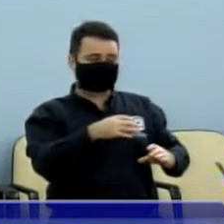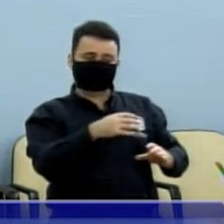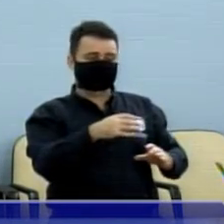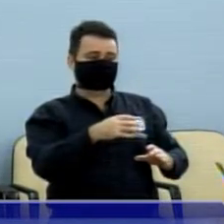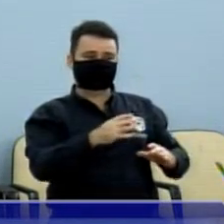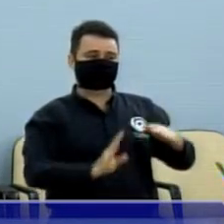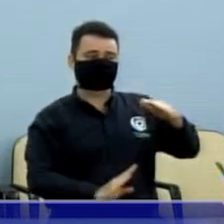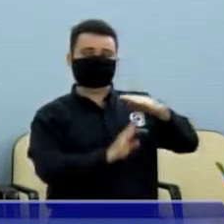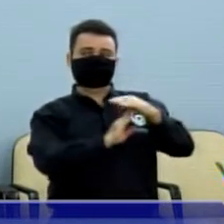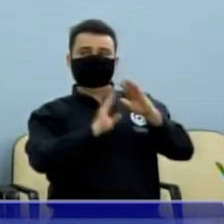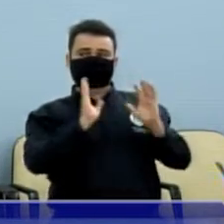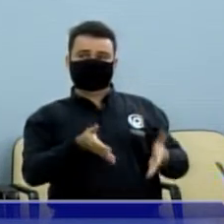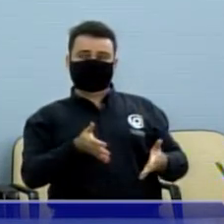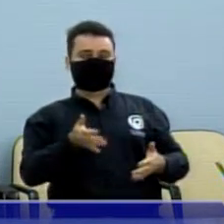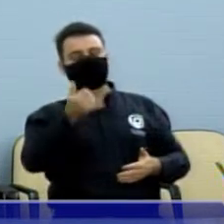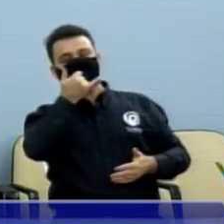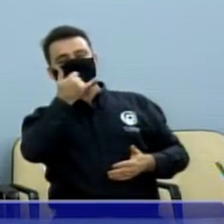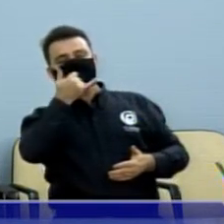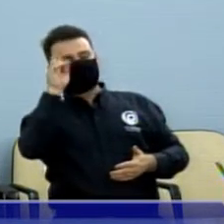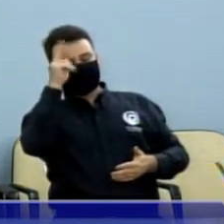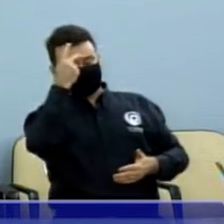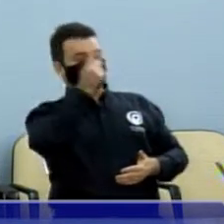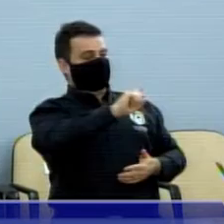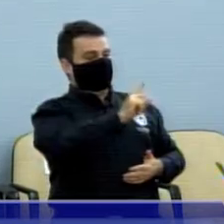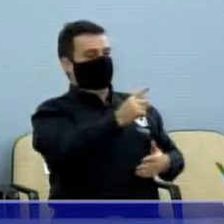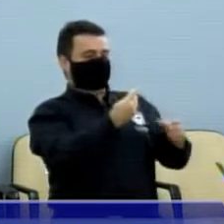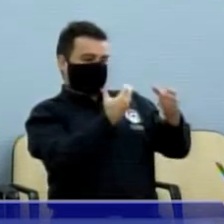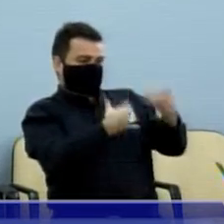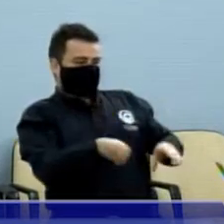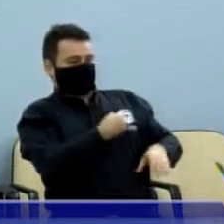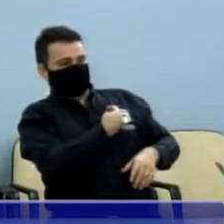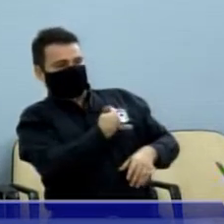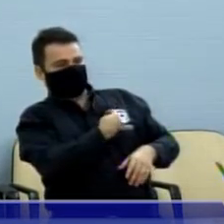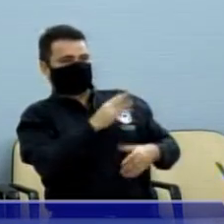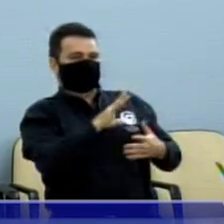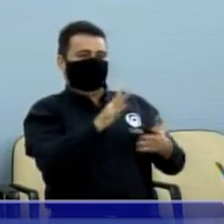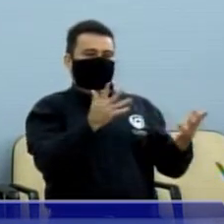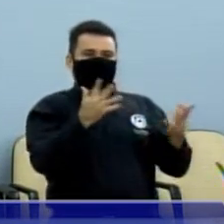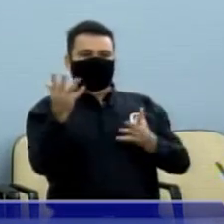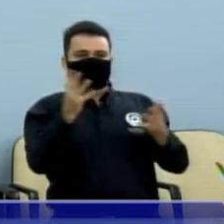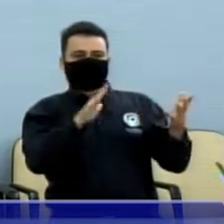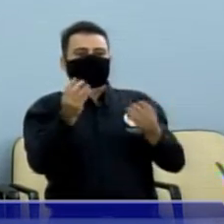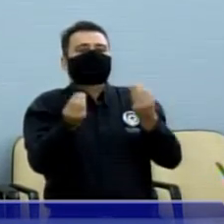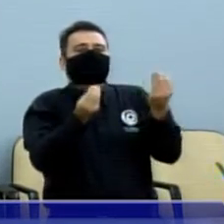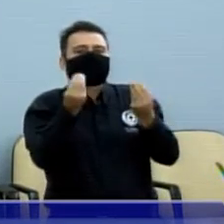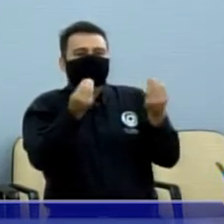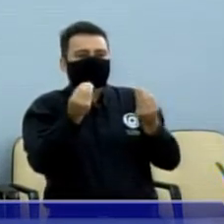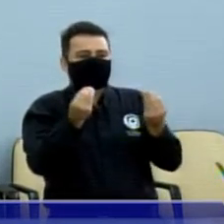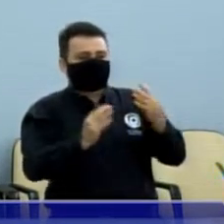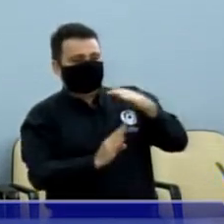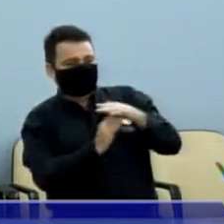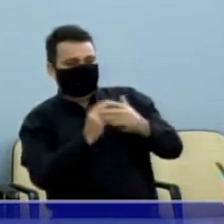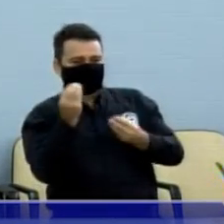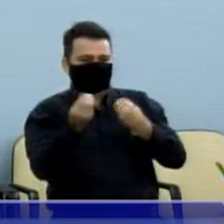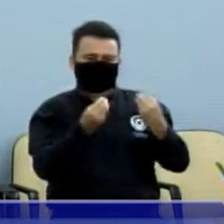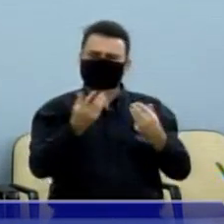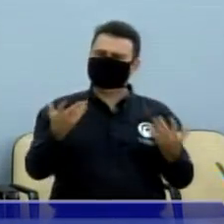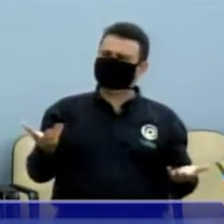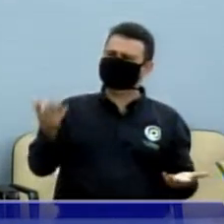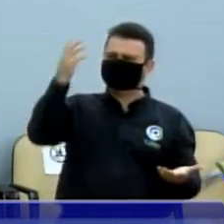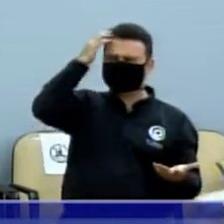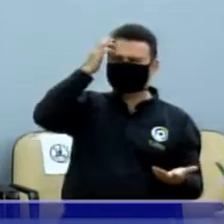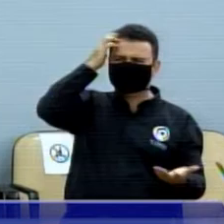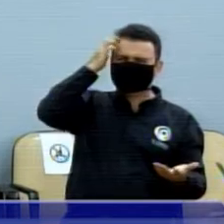ela voltou atrás, depois ela reafirmou que teve, mas ela não sabia onde tinha sido feita a publicação. É de uma